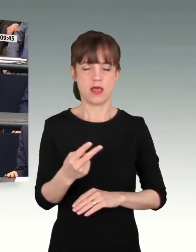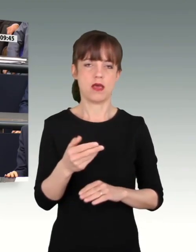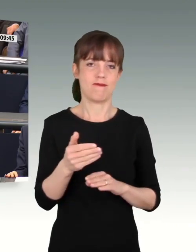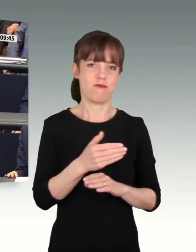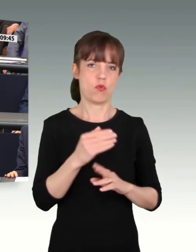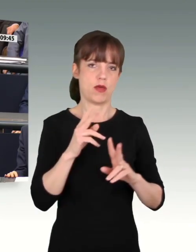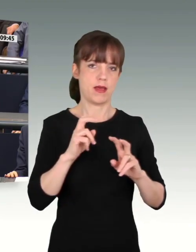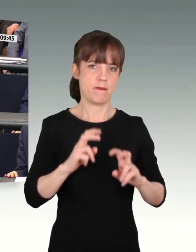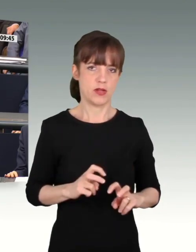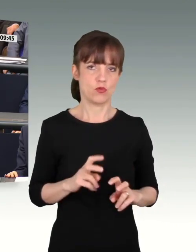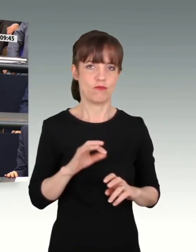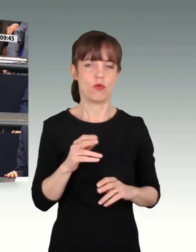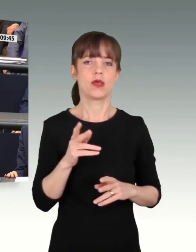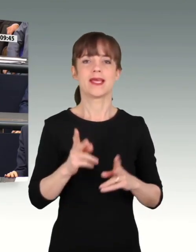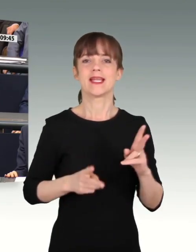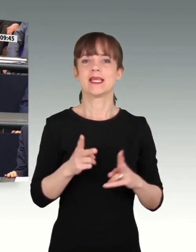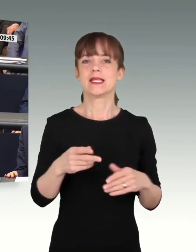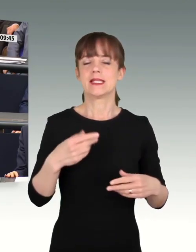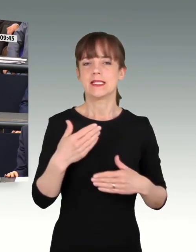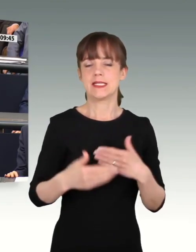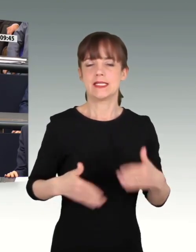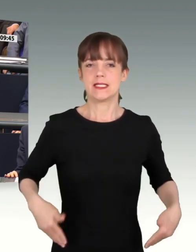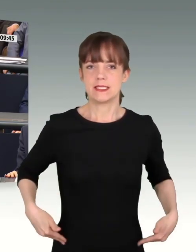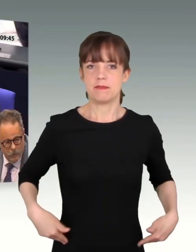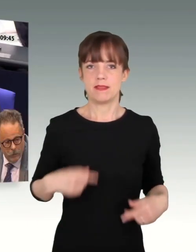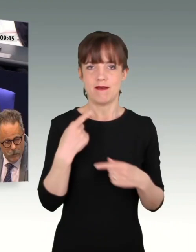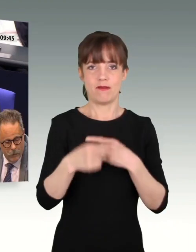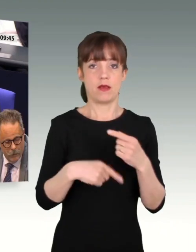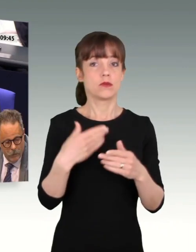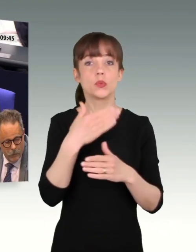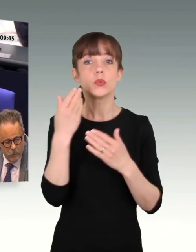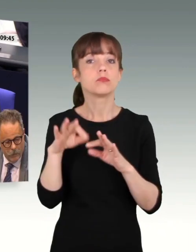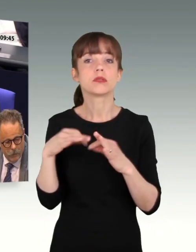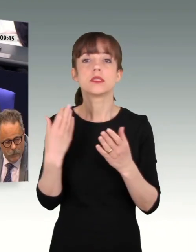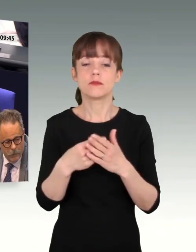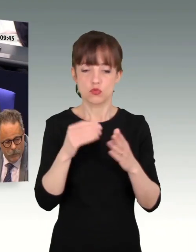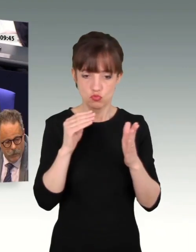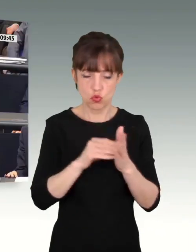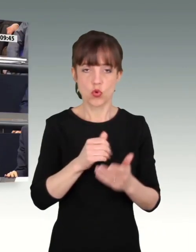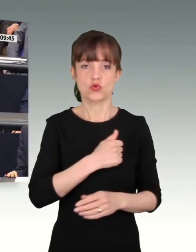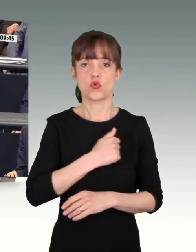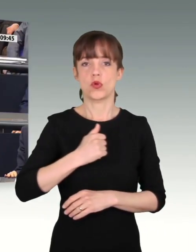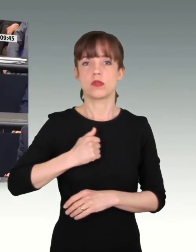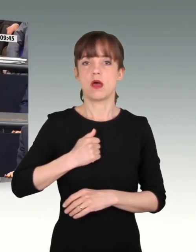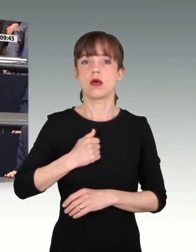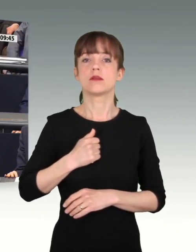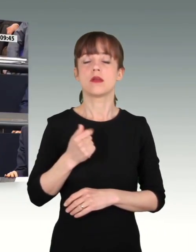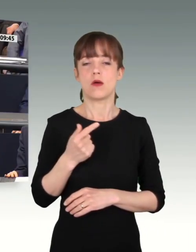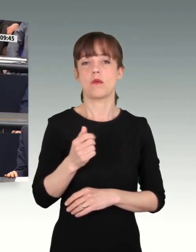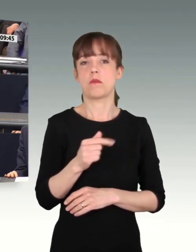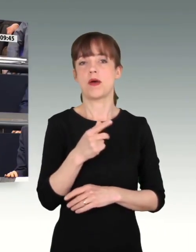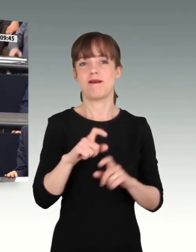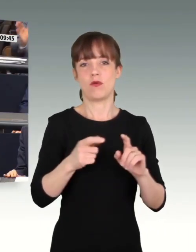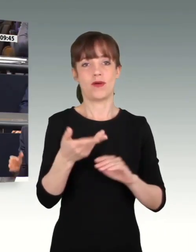Disziplinarverfahren. Dieses wurde nie eröffnet. Deswegen bin ich immer noch Soldat und wurde auch vor Wochen herzlich in meiner alten Kaserne